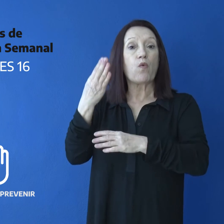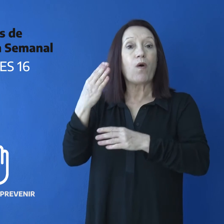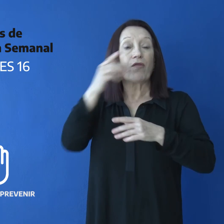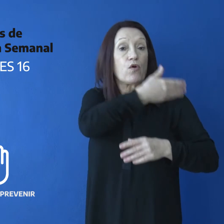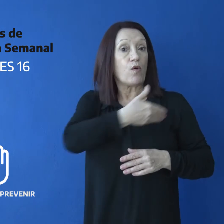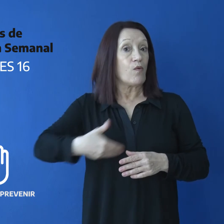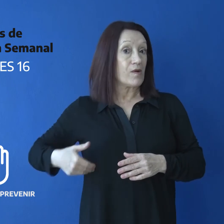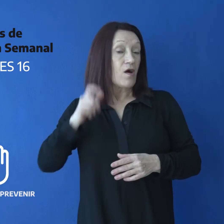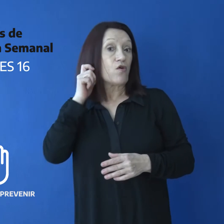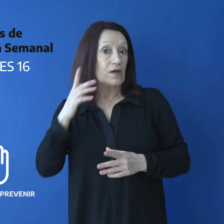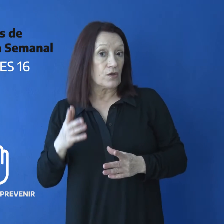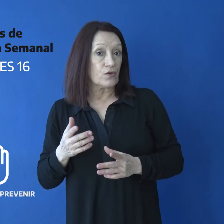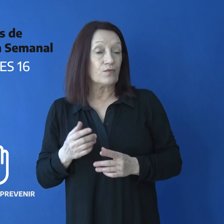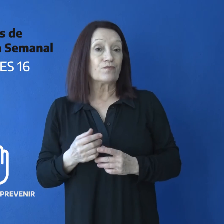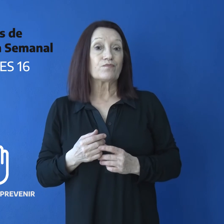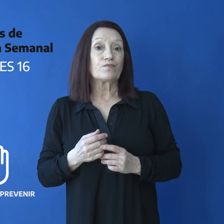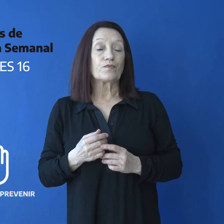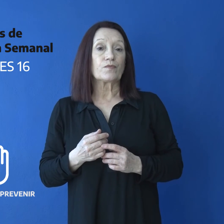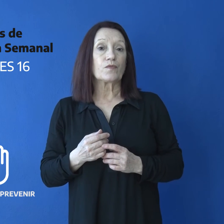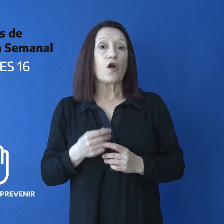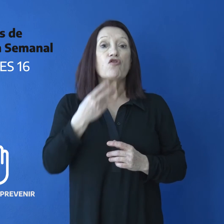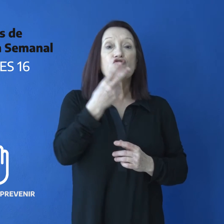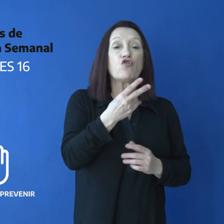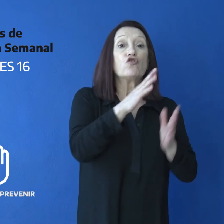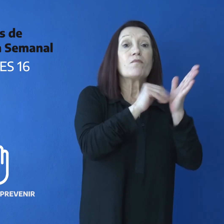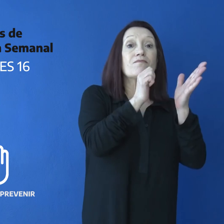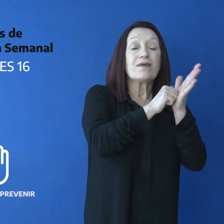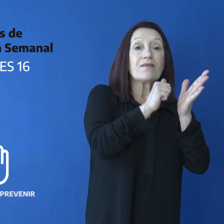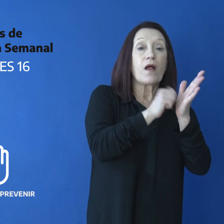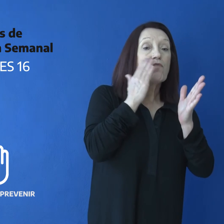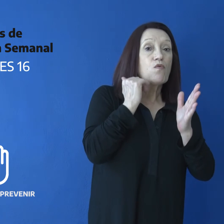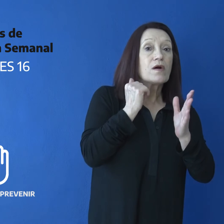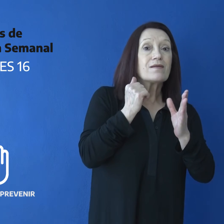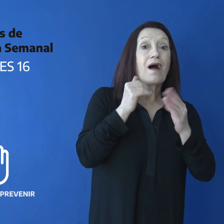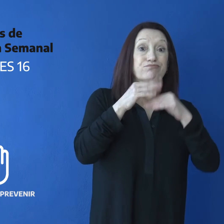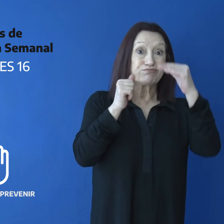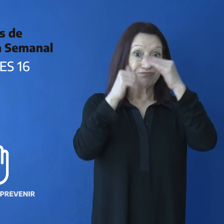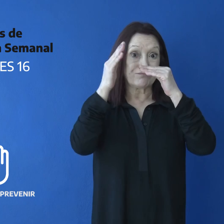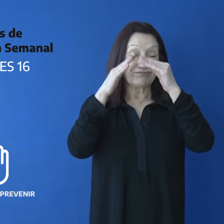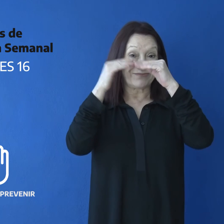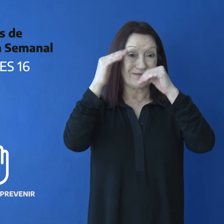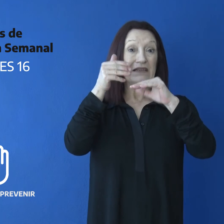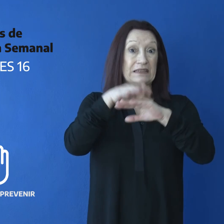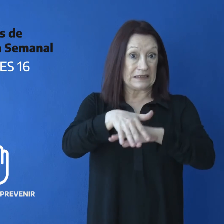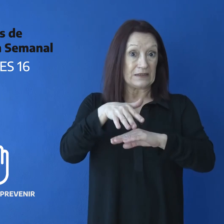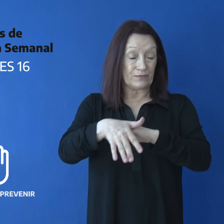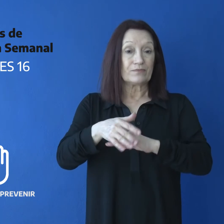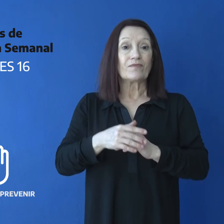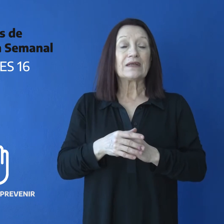Gobernador Gregores. 2 Piedra Buena, incluidos represas. 3